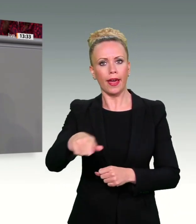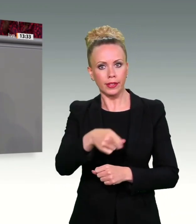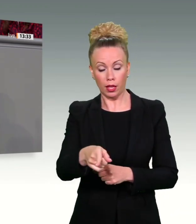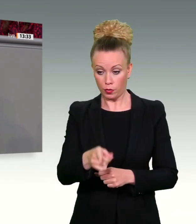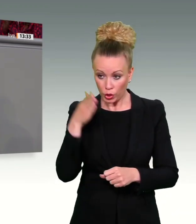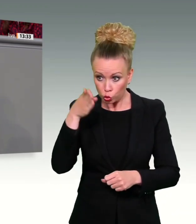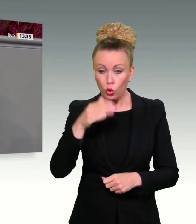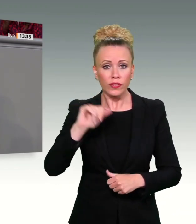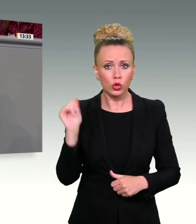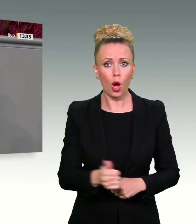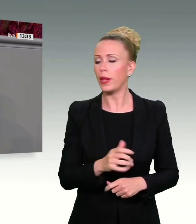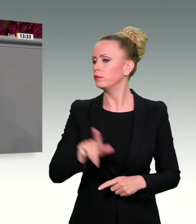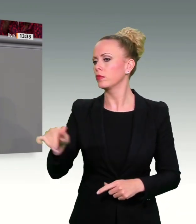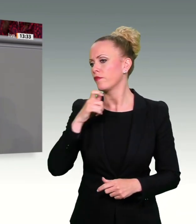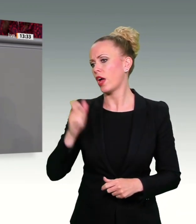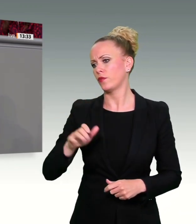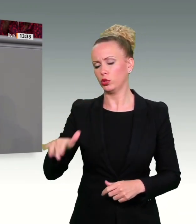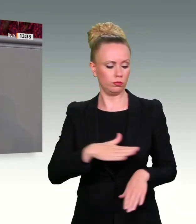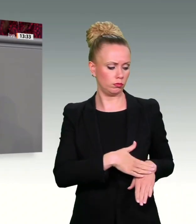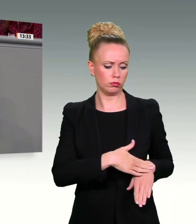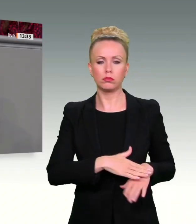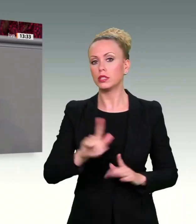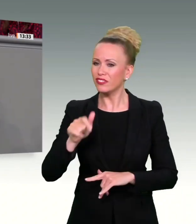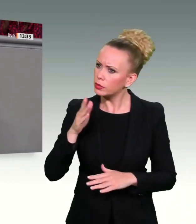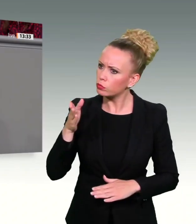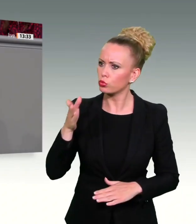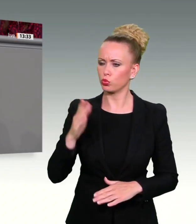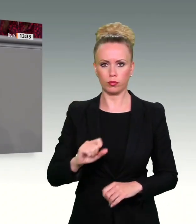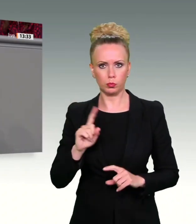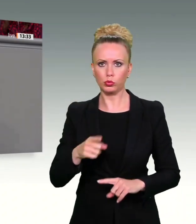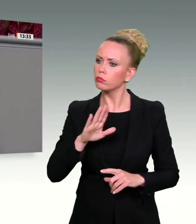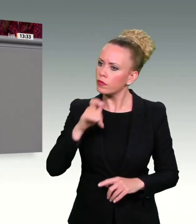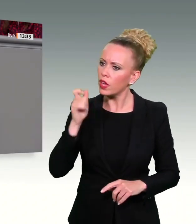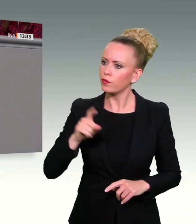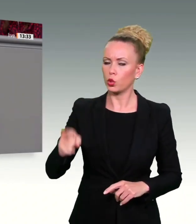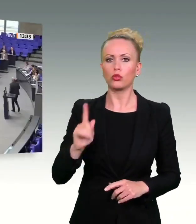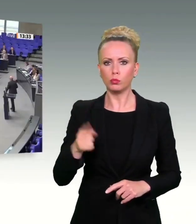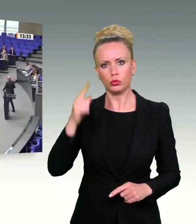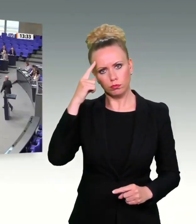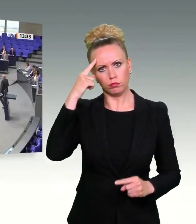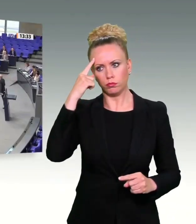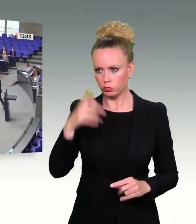mehr passieren. haben Sie die Verantwortung dafür für alle Fälle, in Zukunft stattfinden. Herzlichen Dank, liebe Kolleginnen und Kollegen.